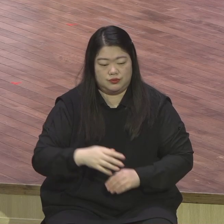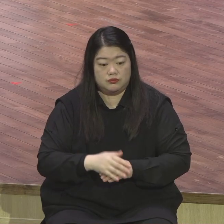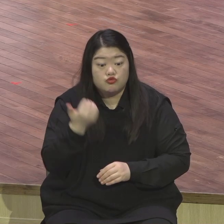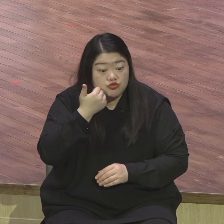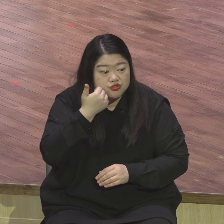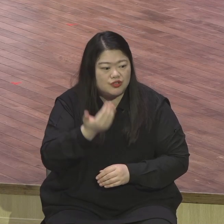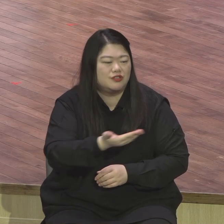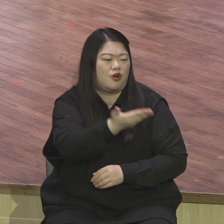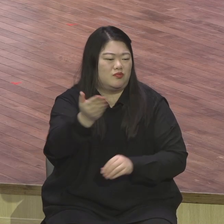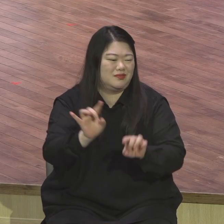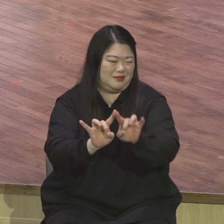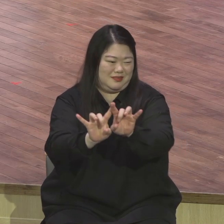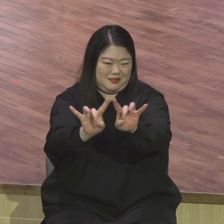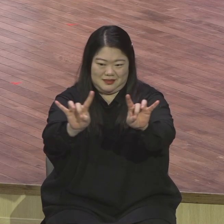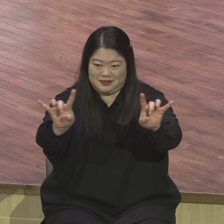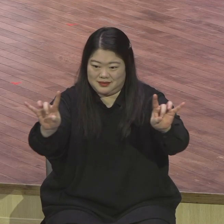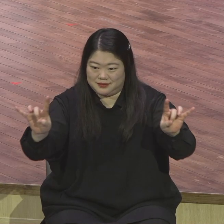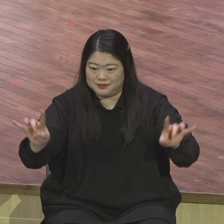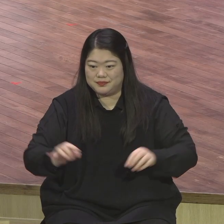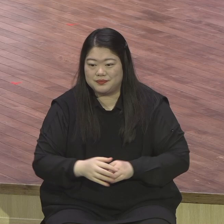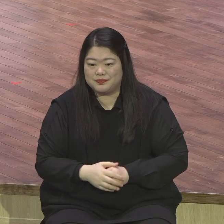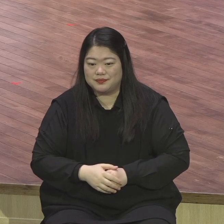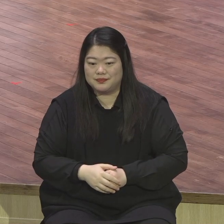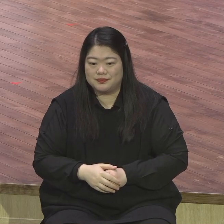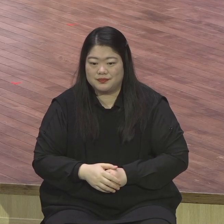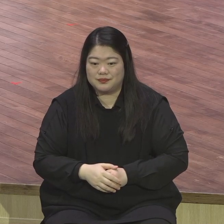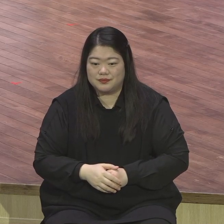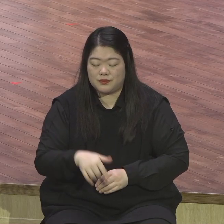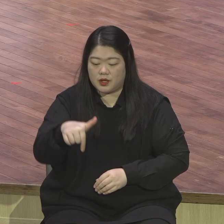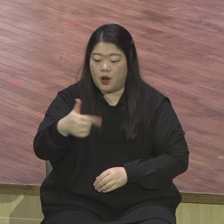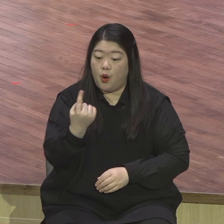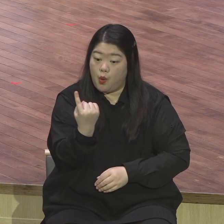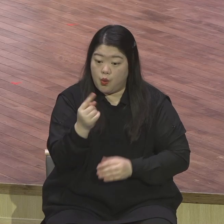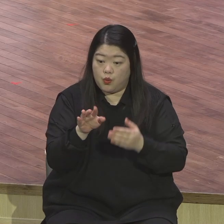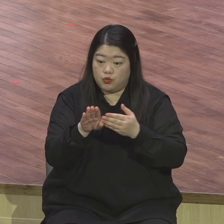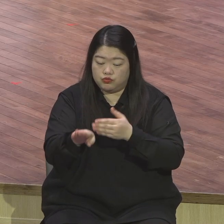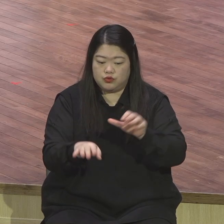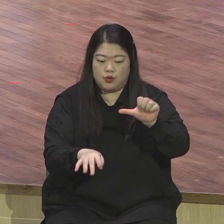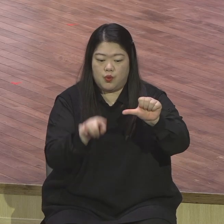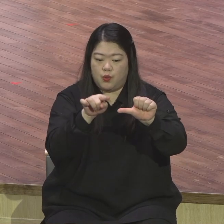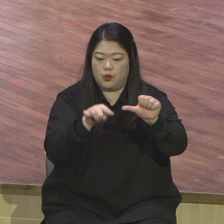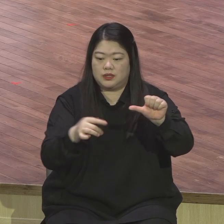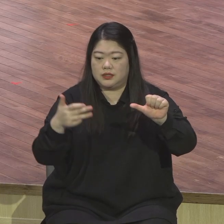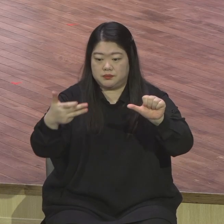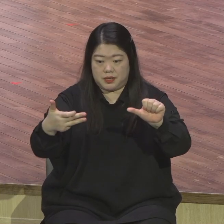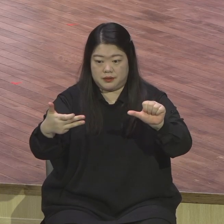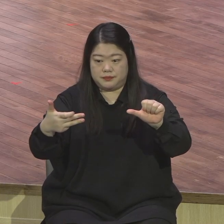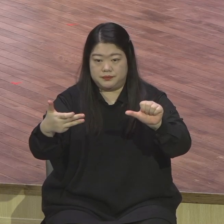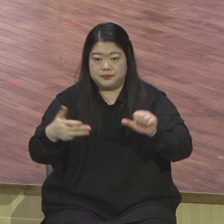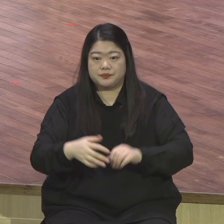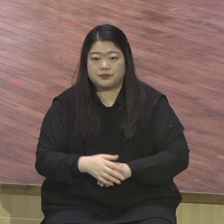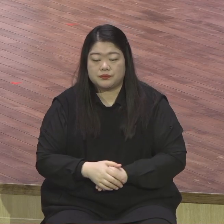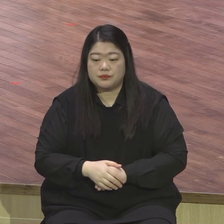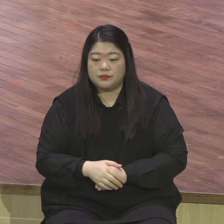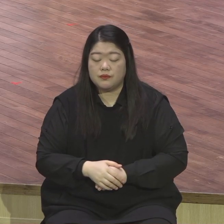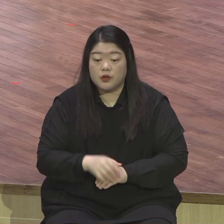그리고 이어지는 곤도우스 5장 18절 이어집니다 우리에게 화목해하는